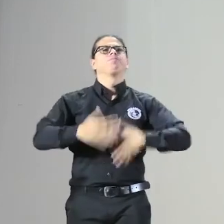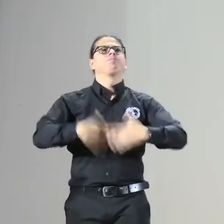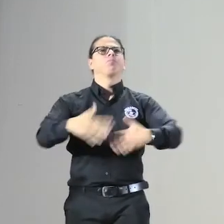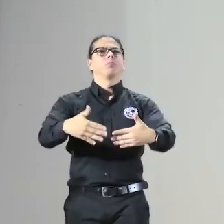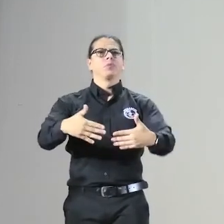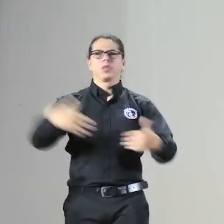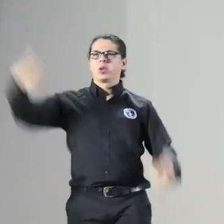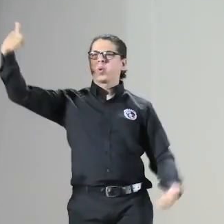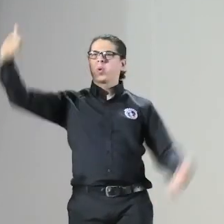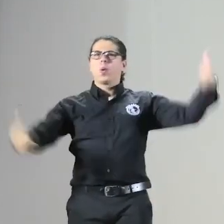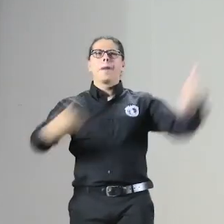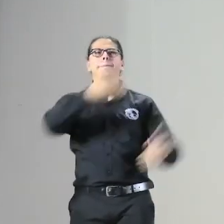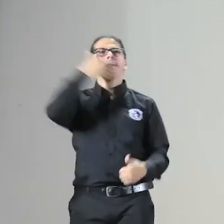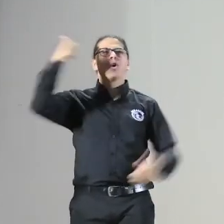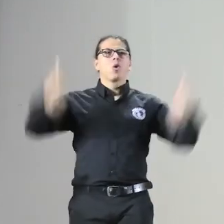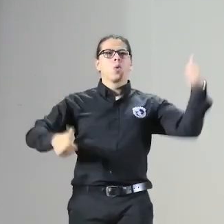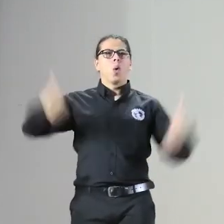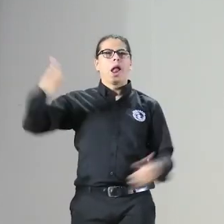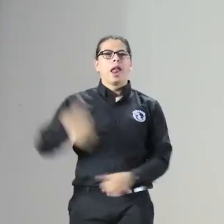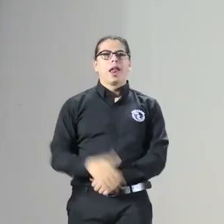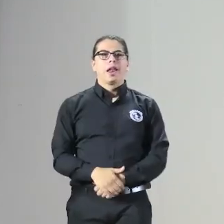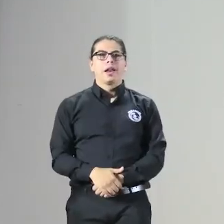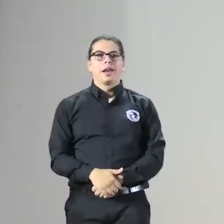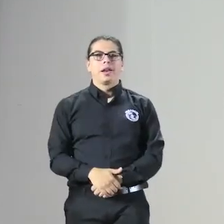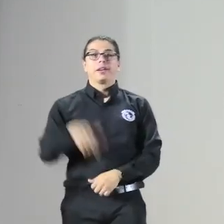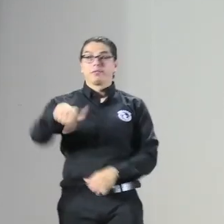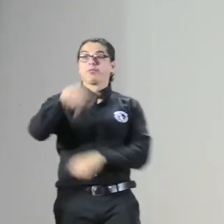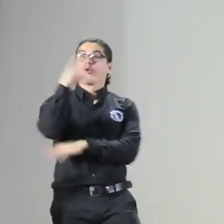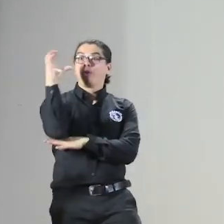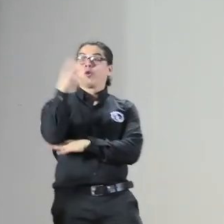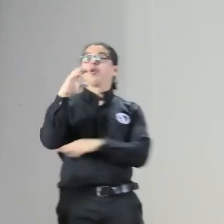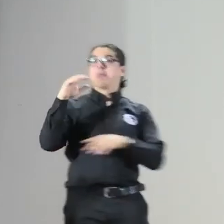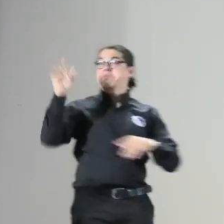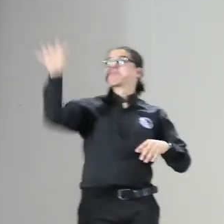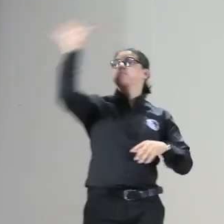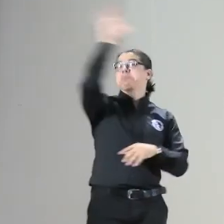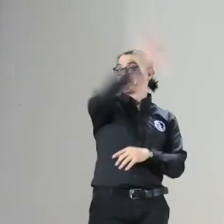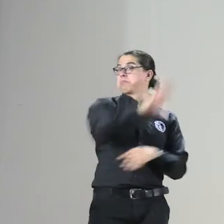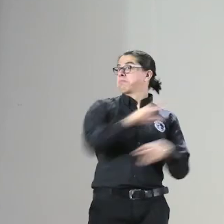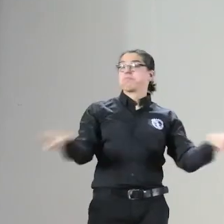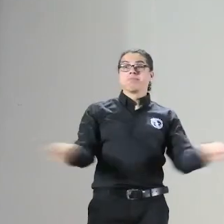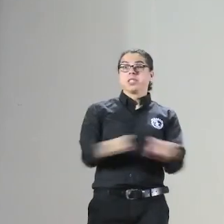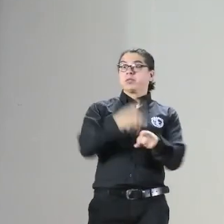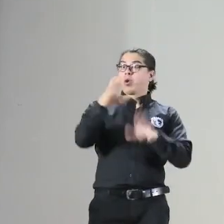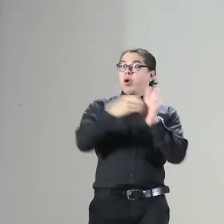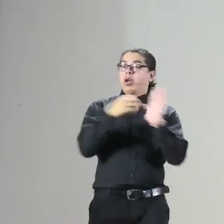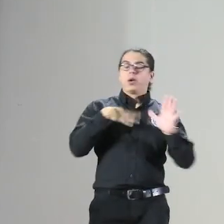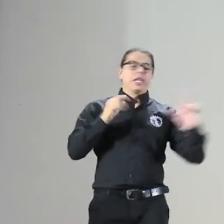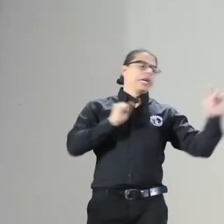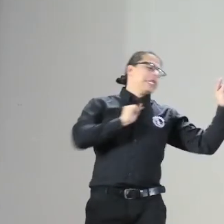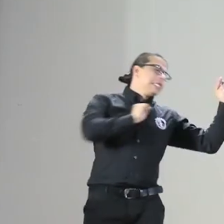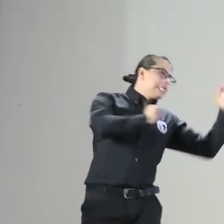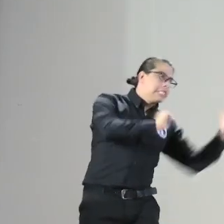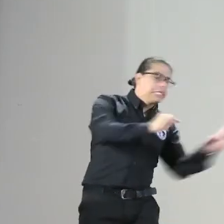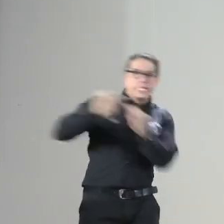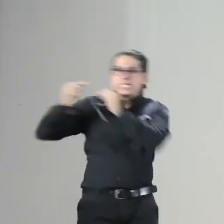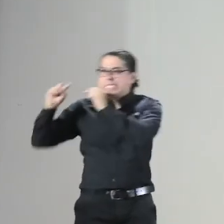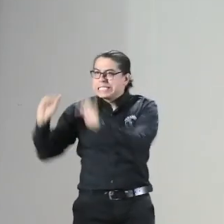principios y pueda comportarse de manera autónoma ustedes que creerían en Colombia y en los mismos en otros